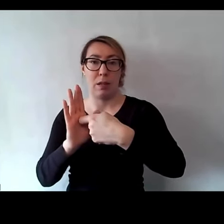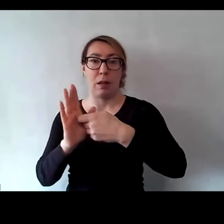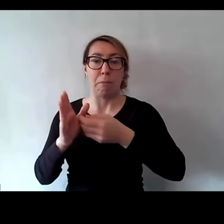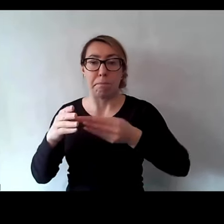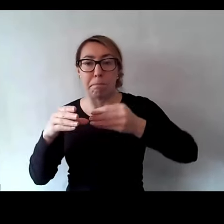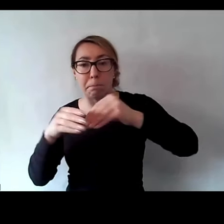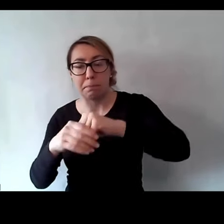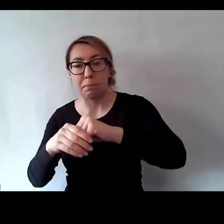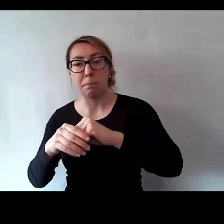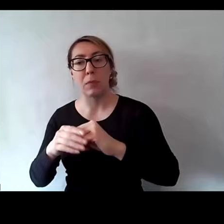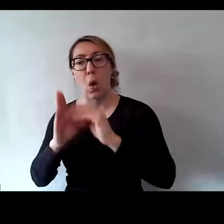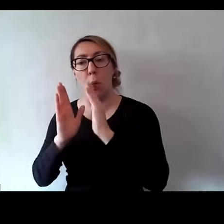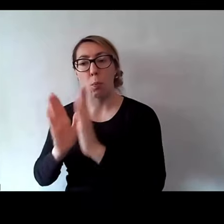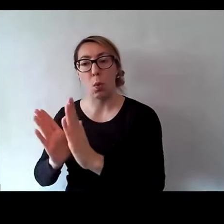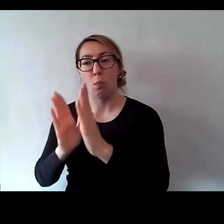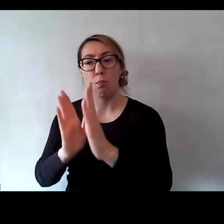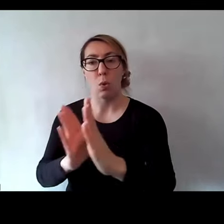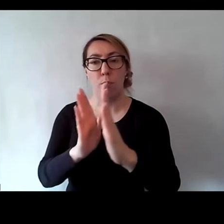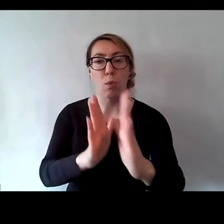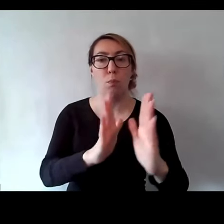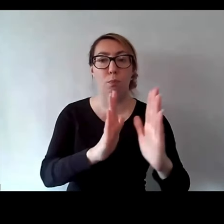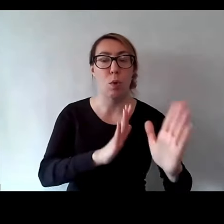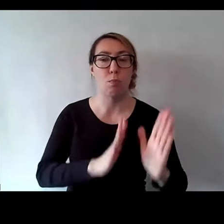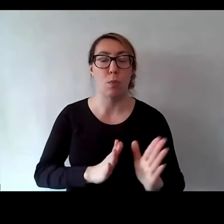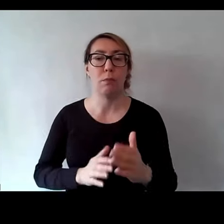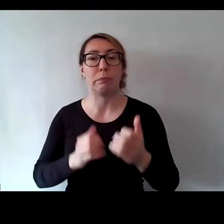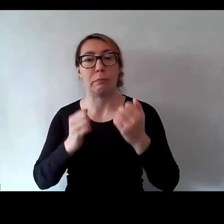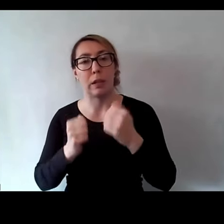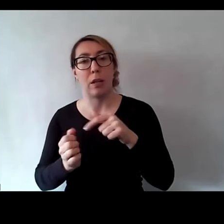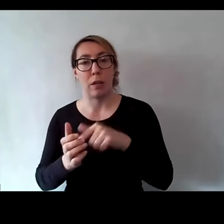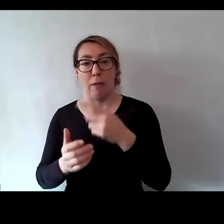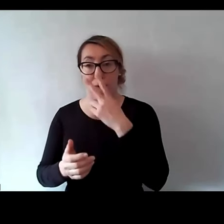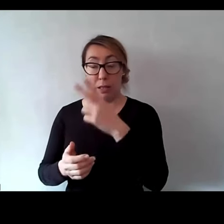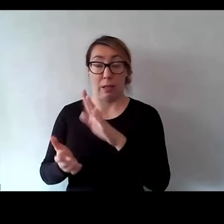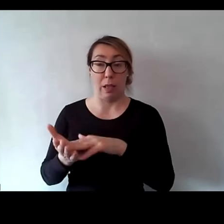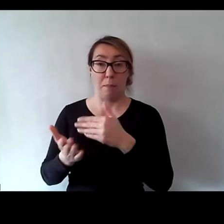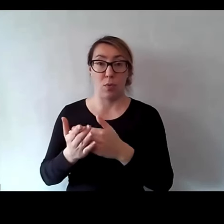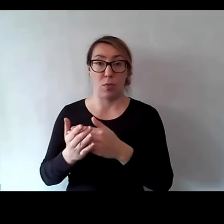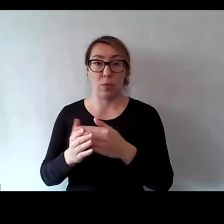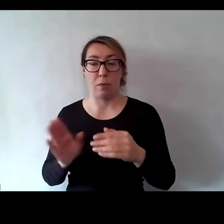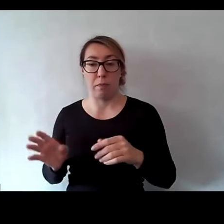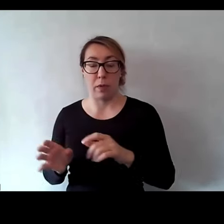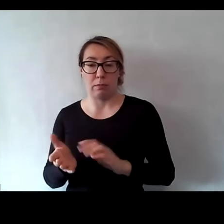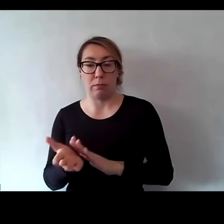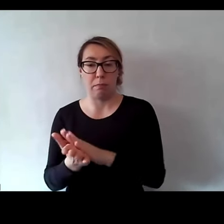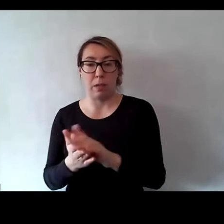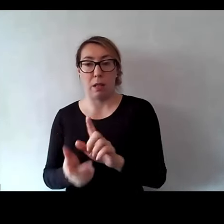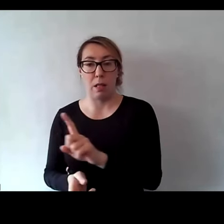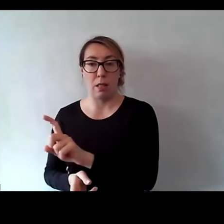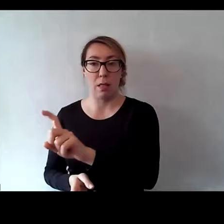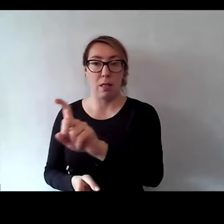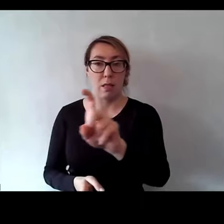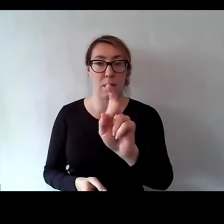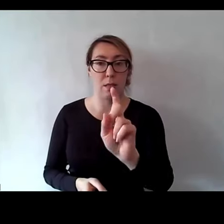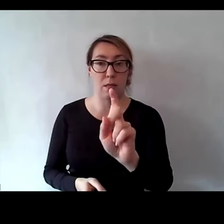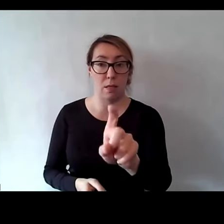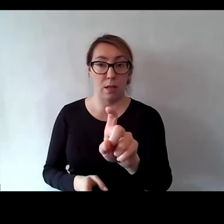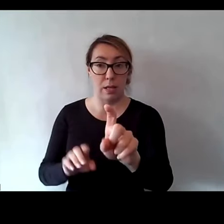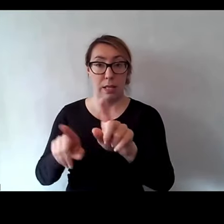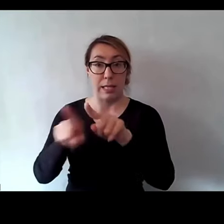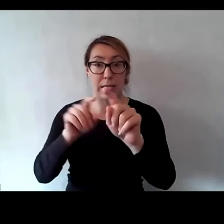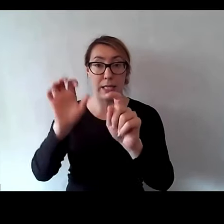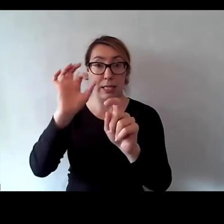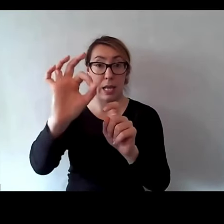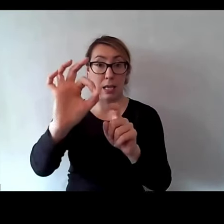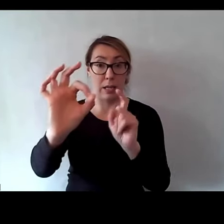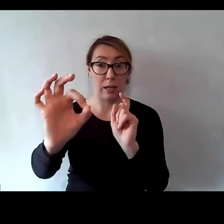bardzo poukładane, żeby, tak jak tu widzieliście, najeżdżacie, najeżdżacie na znaczek, ale